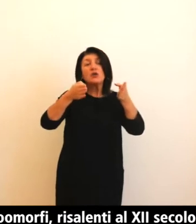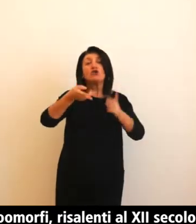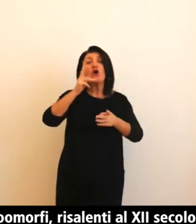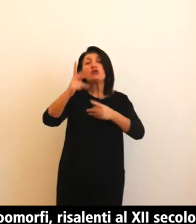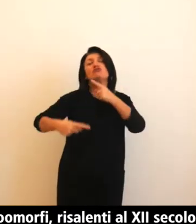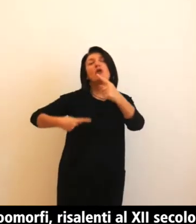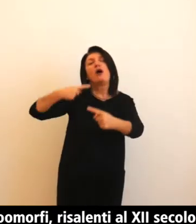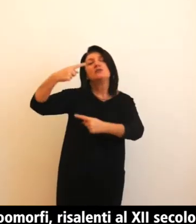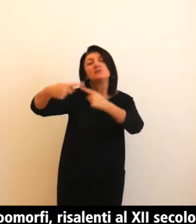lombardi.